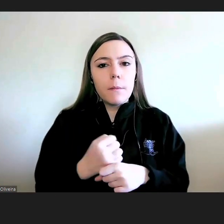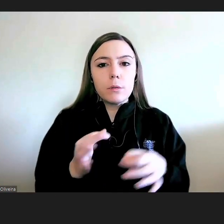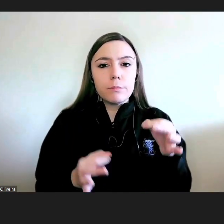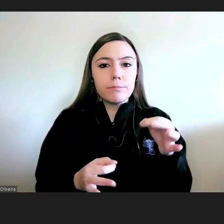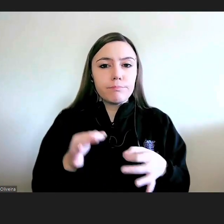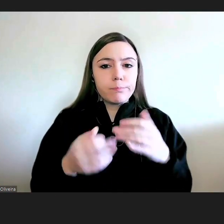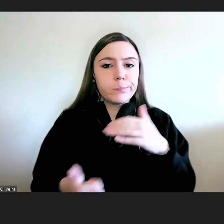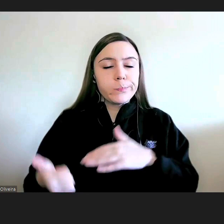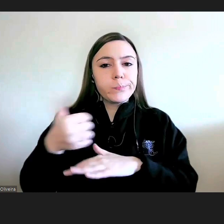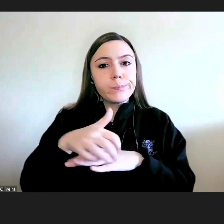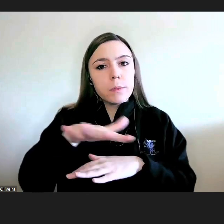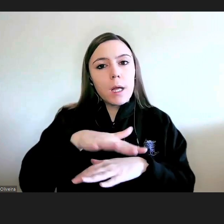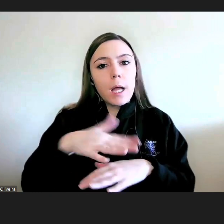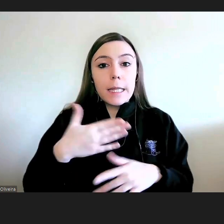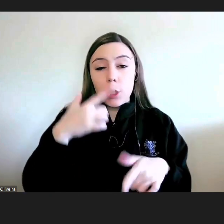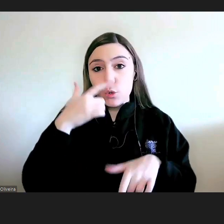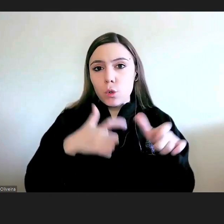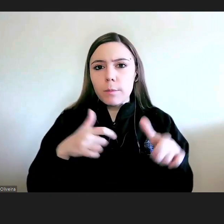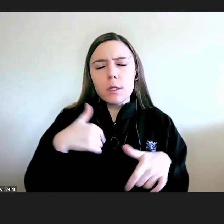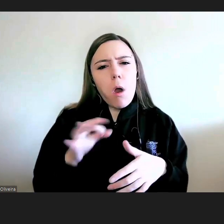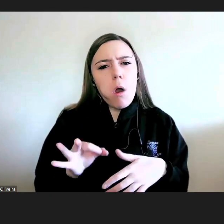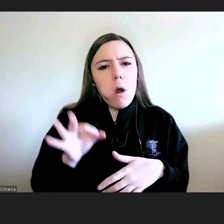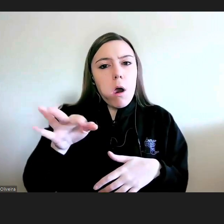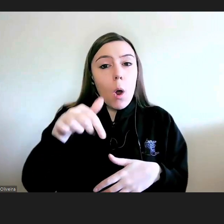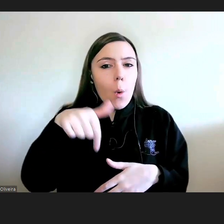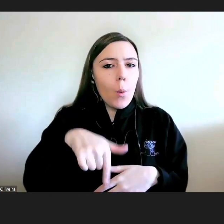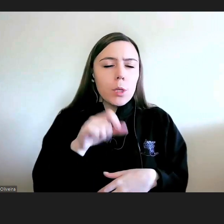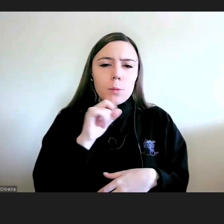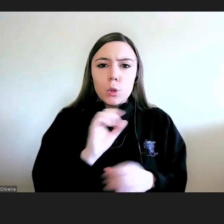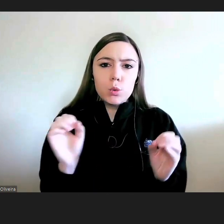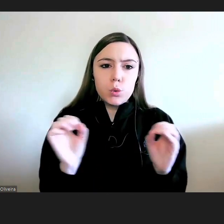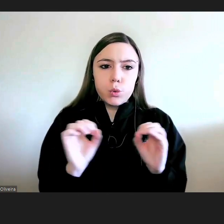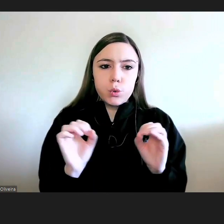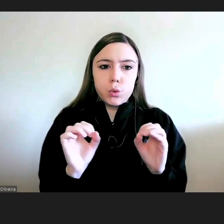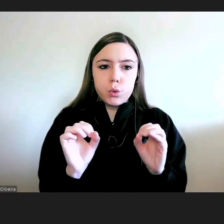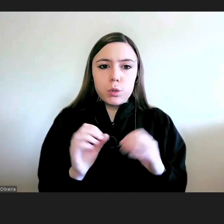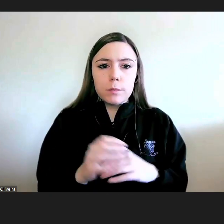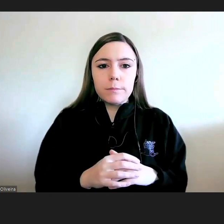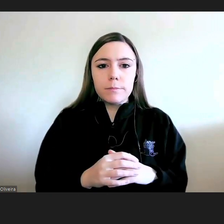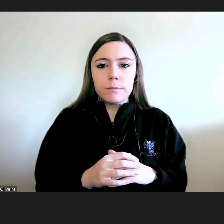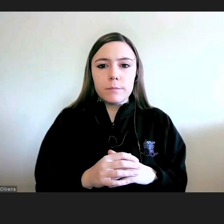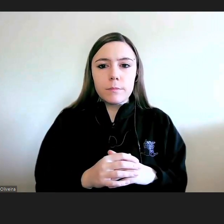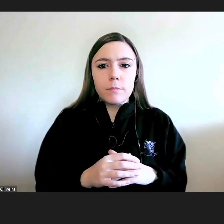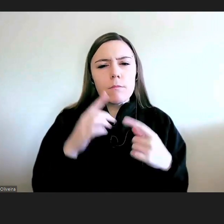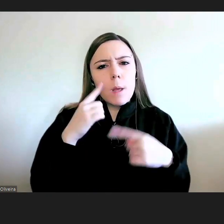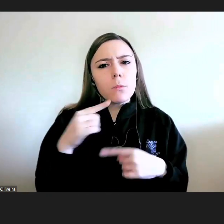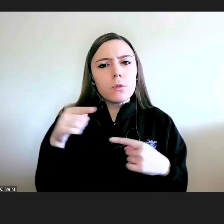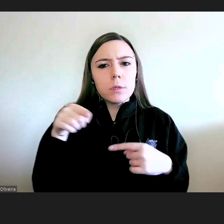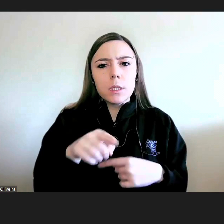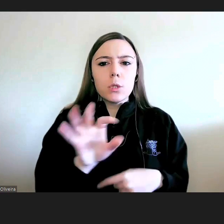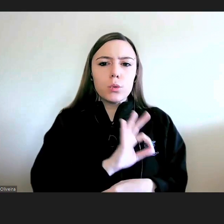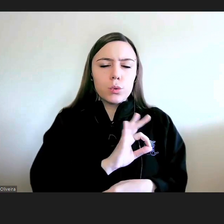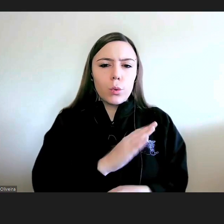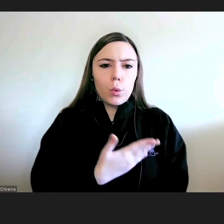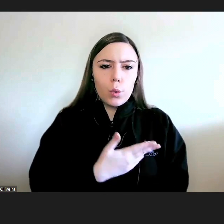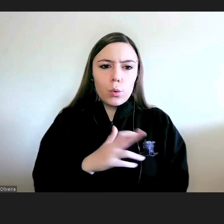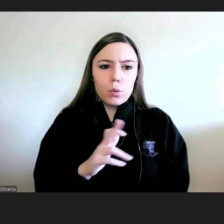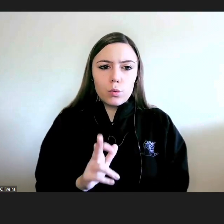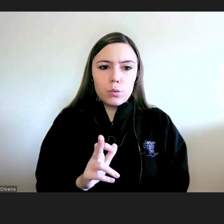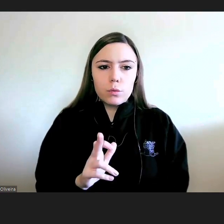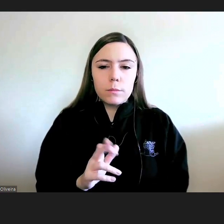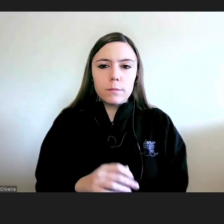E tinha até uma sugestão, eu hoje não tenho essa possibilidade de partilhar aqui com os senhores votores uma